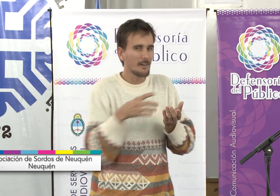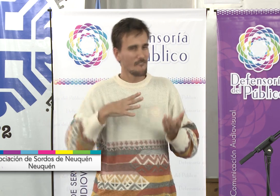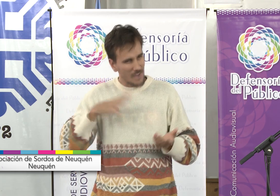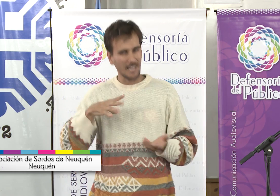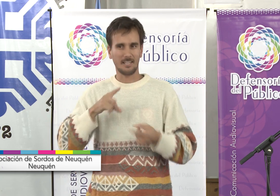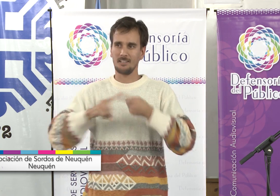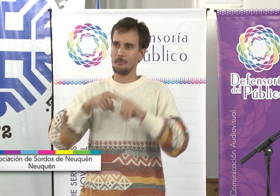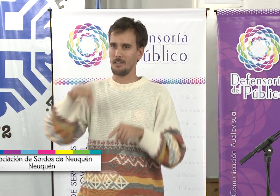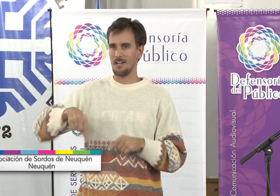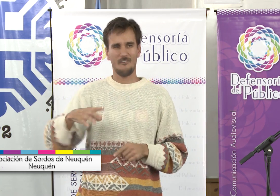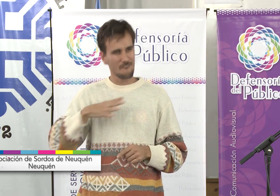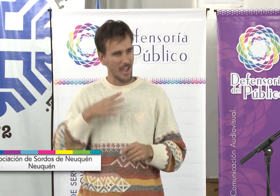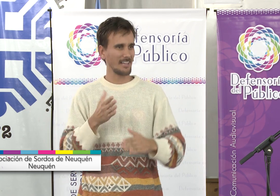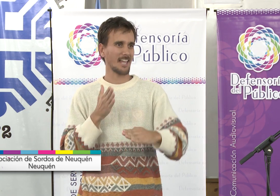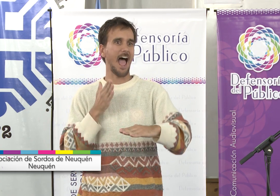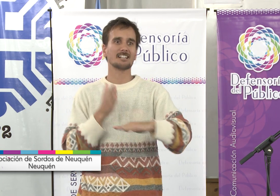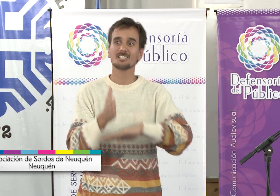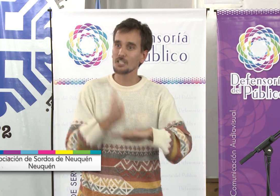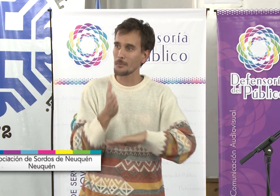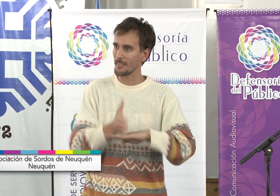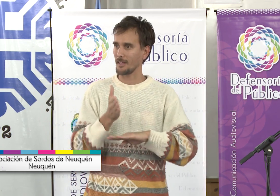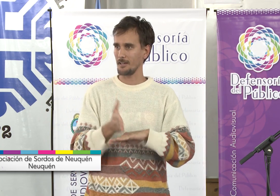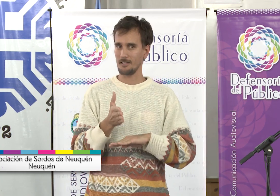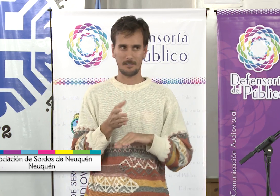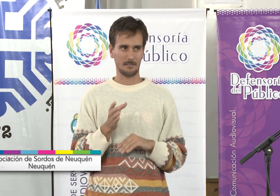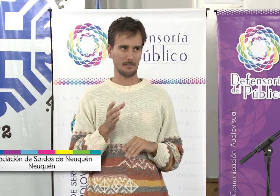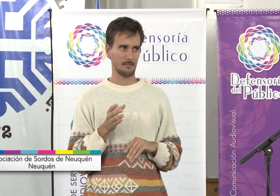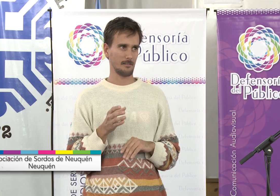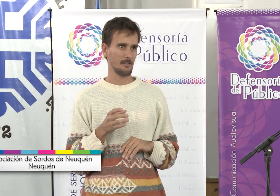Ese es nuestro pedido. Pedimos mejorar. Eso es lo que nos falta para tener más accesibilidad.